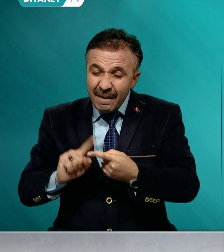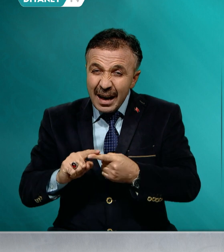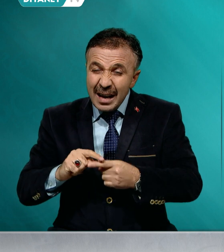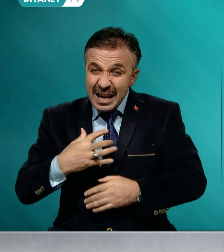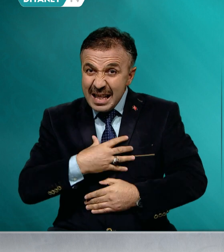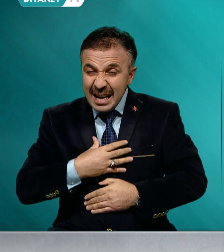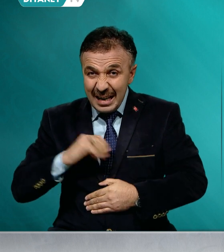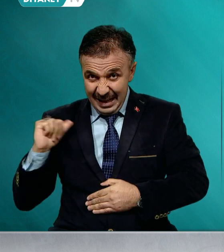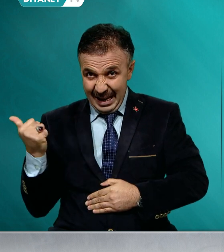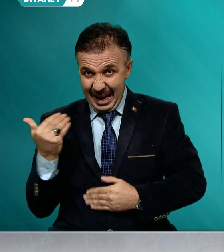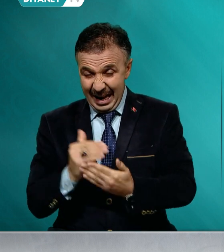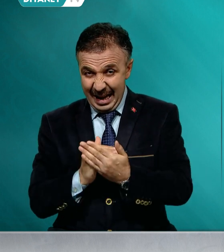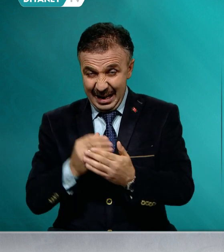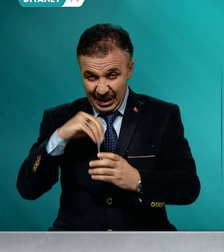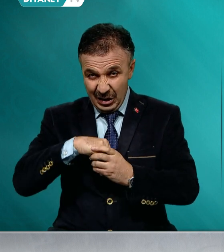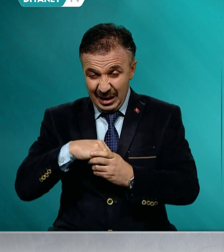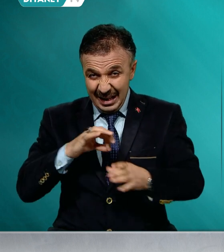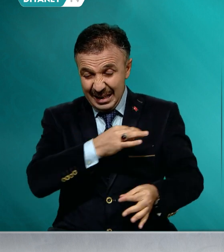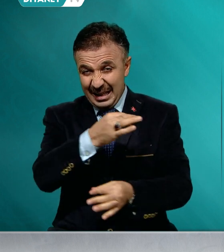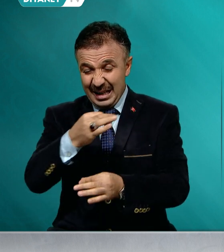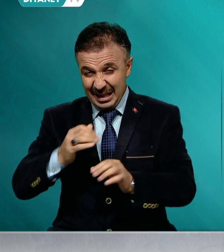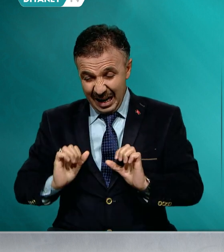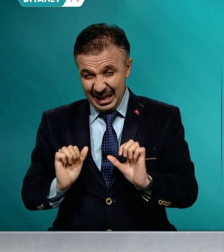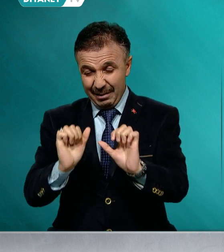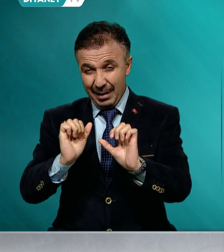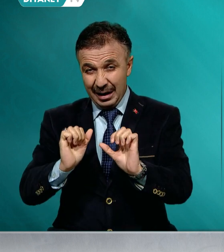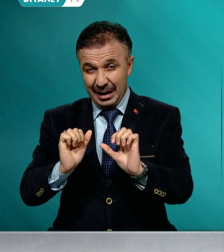insanları aldatmak, nasıl din istismarıysa,